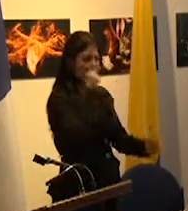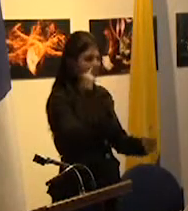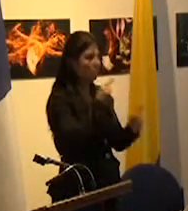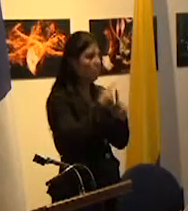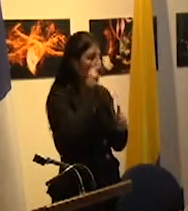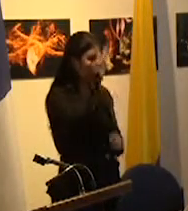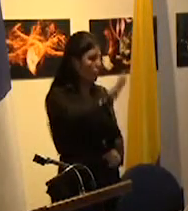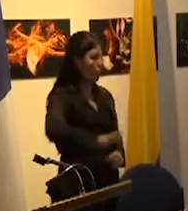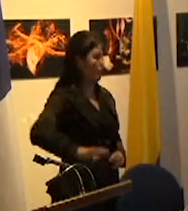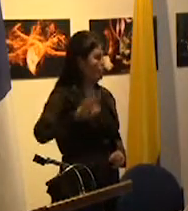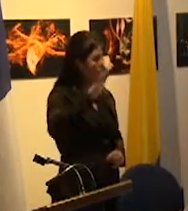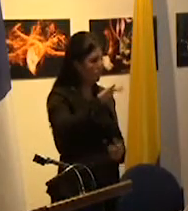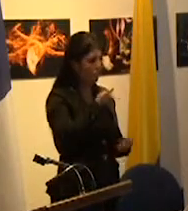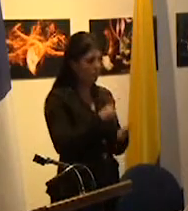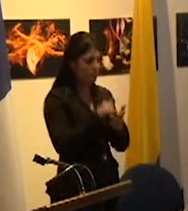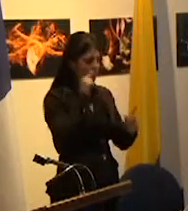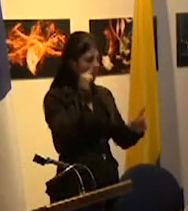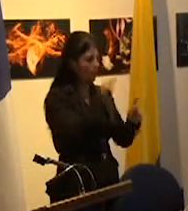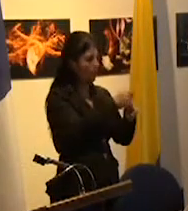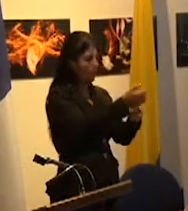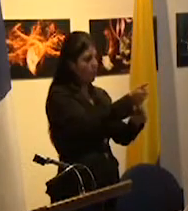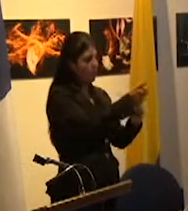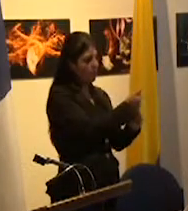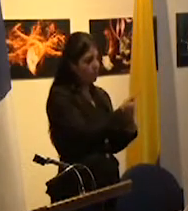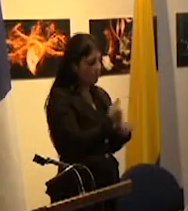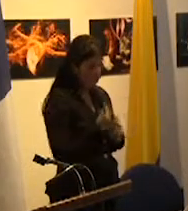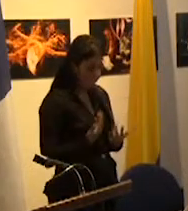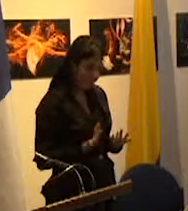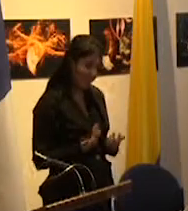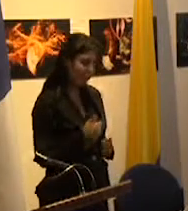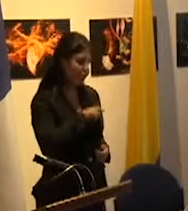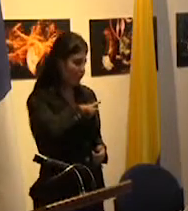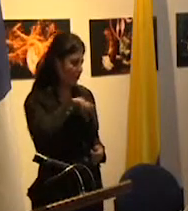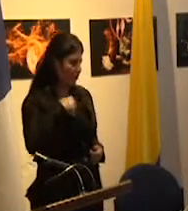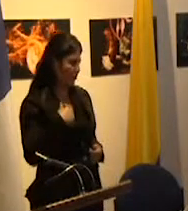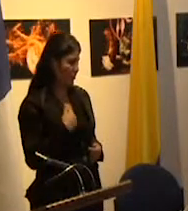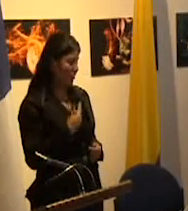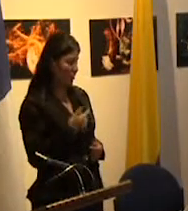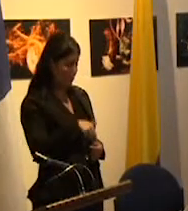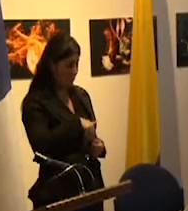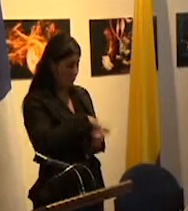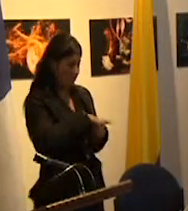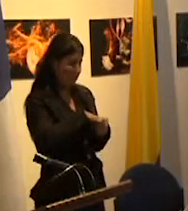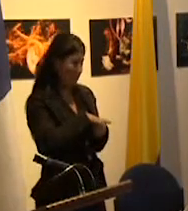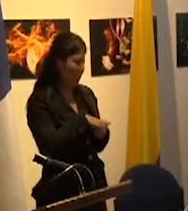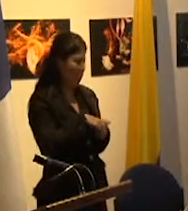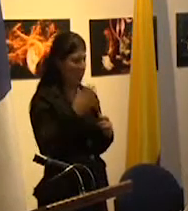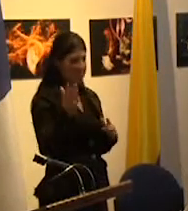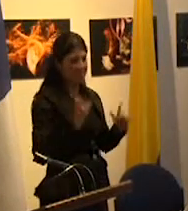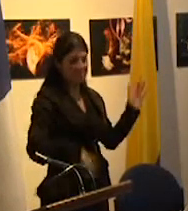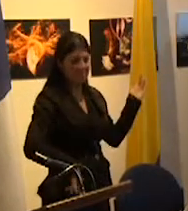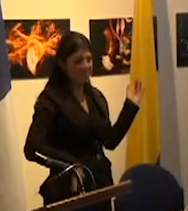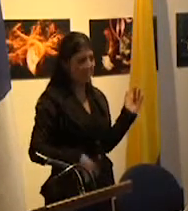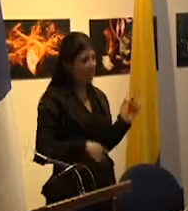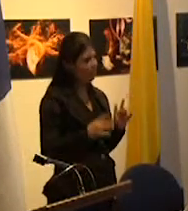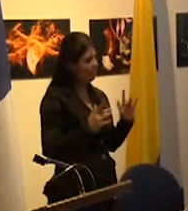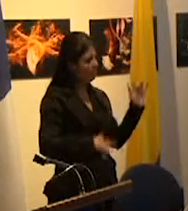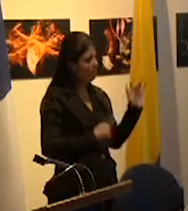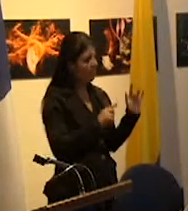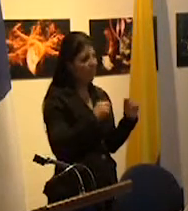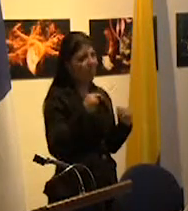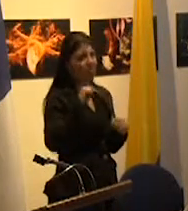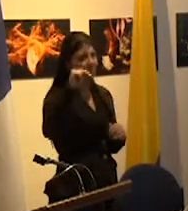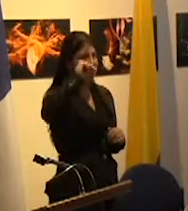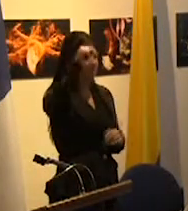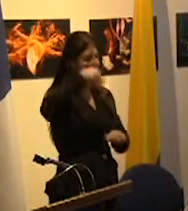nacionales pero en nuestra condición esto resulta incompatible con la manutención de los